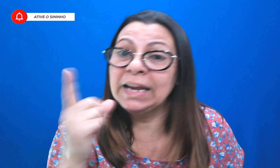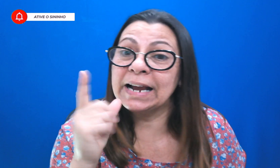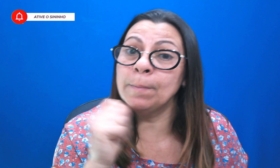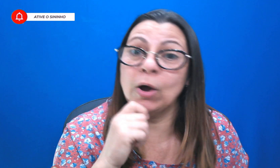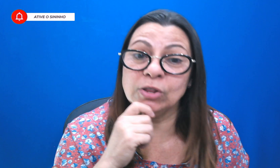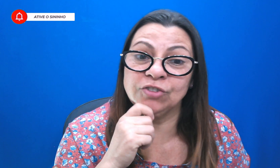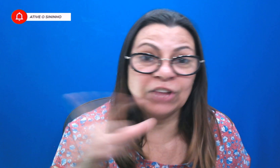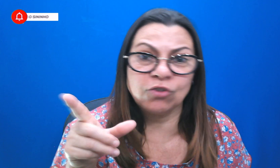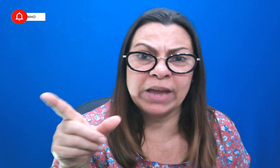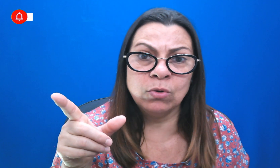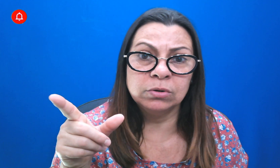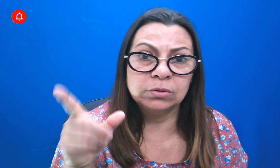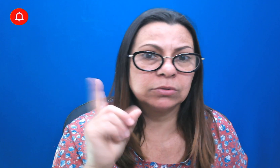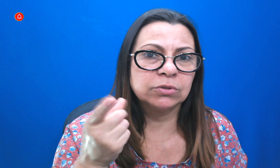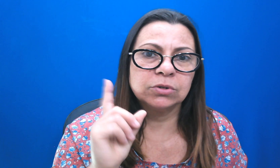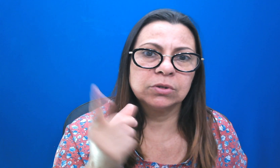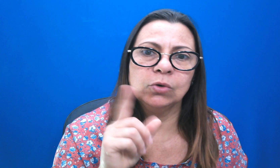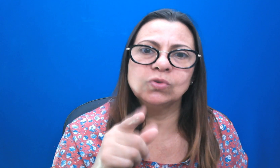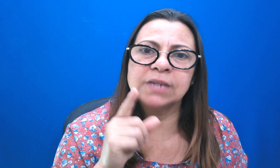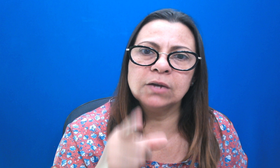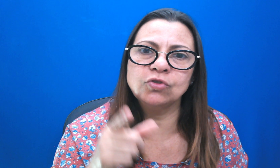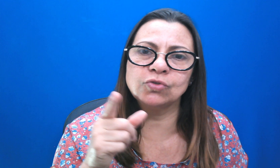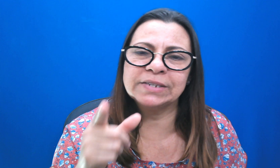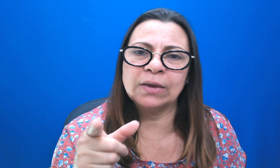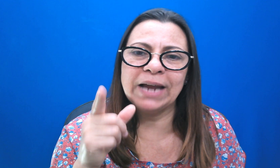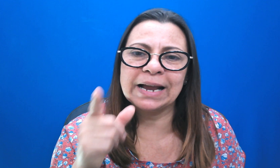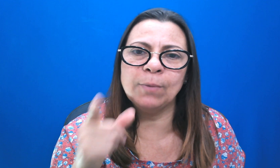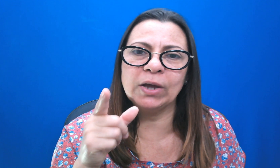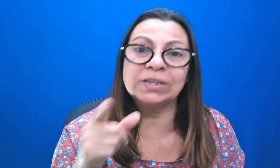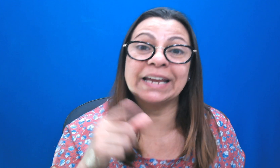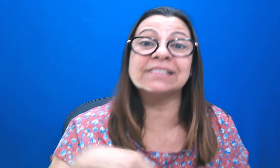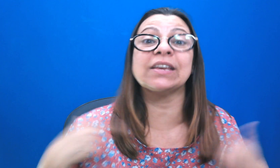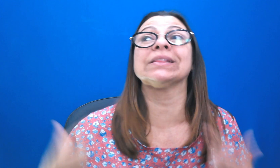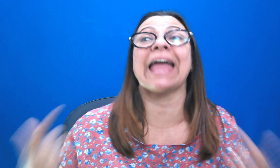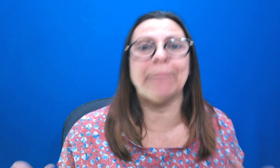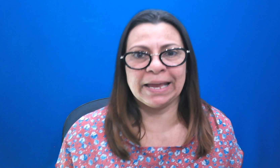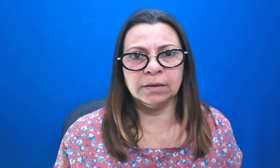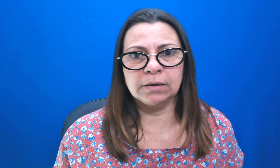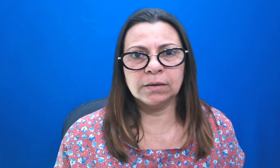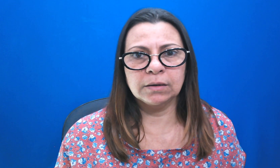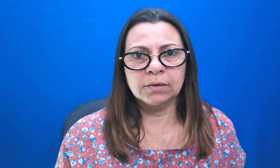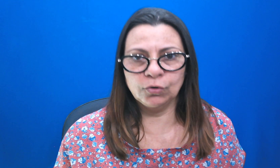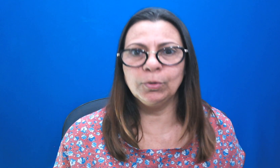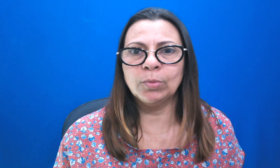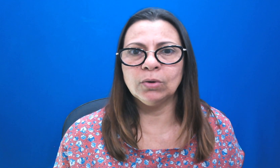Ele acampa ao redor de quem? De qualquer um? Os anjos do Senhor acampam ao redor daqueles que o temem. Viu, meu irmão?